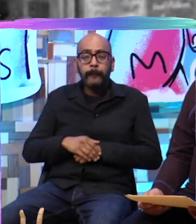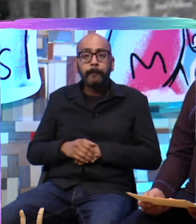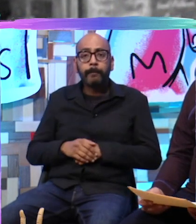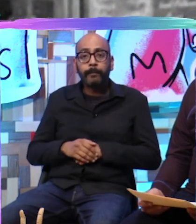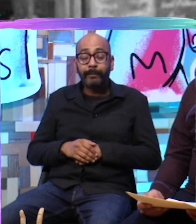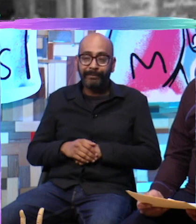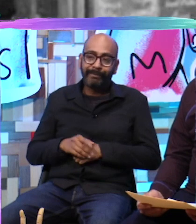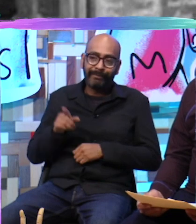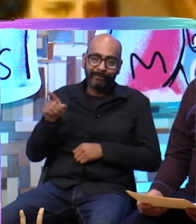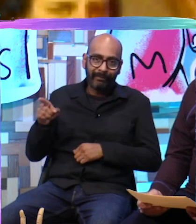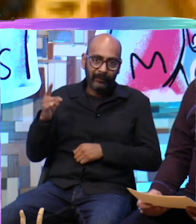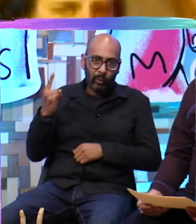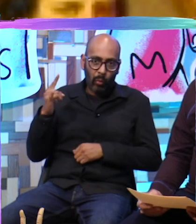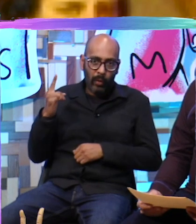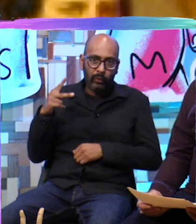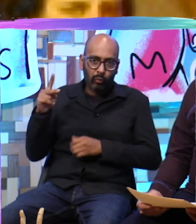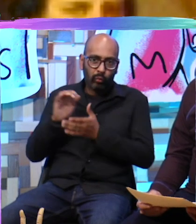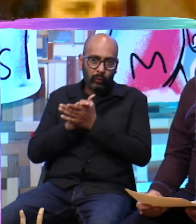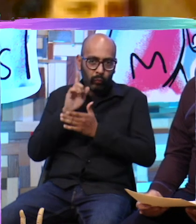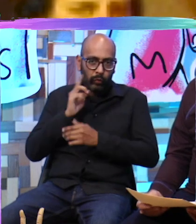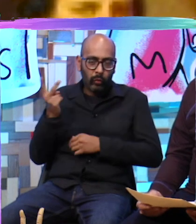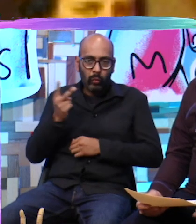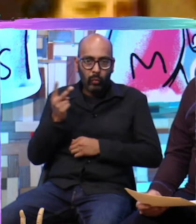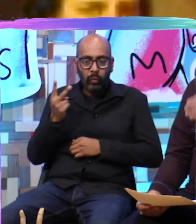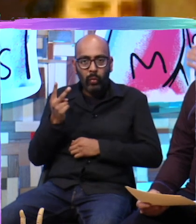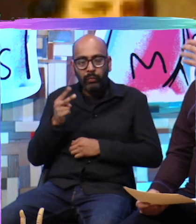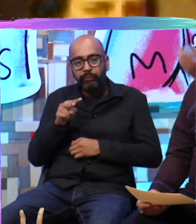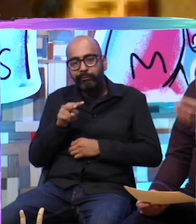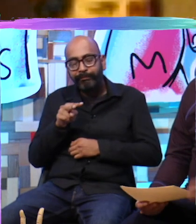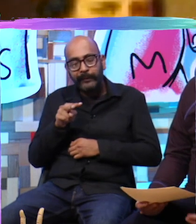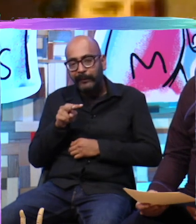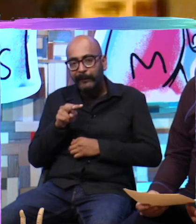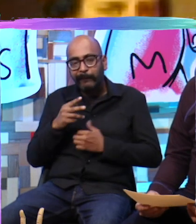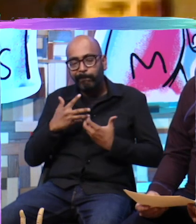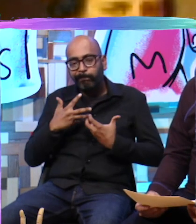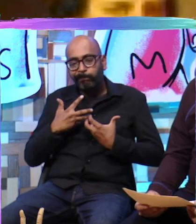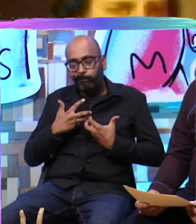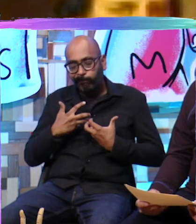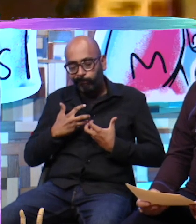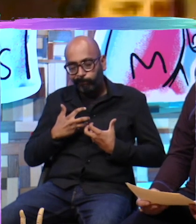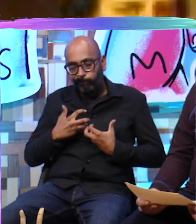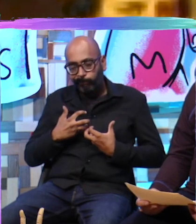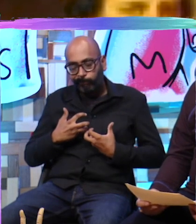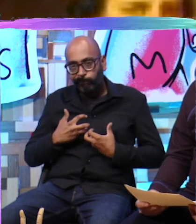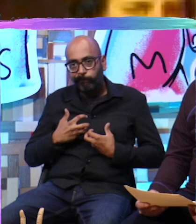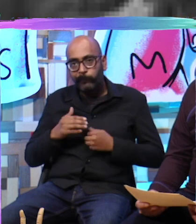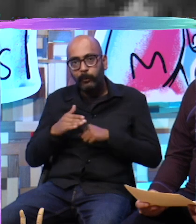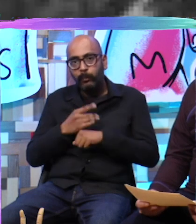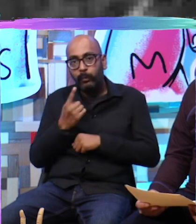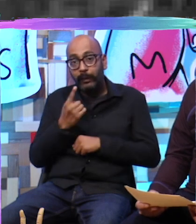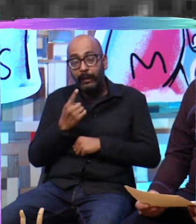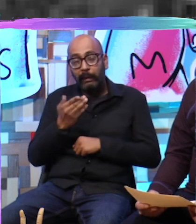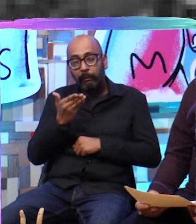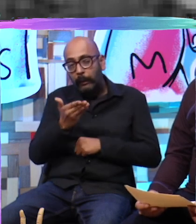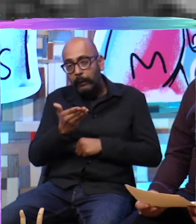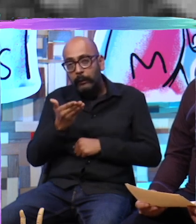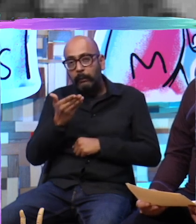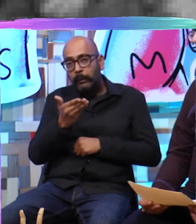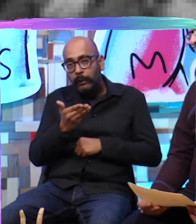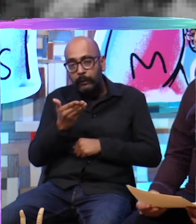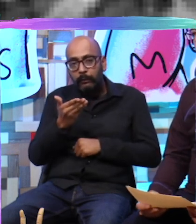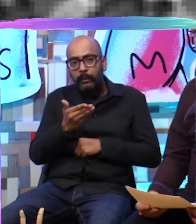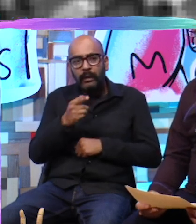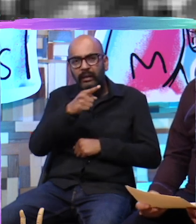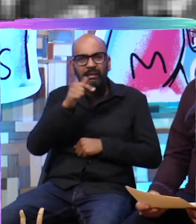decepcionados porque la respuesta que recibieron en las tres oportunidades en las que solicitaron esta ayuda, la